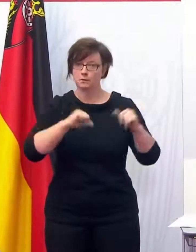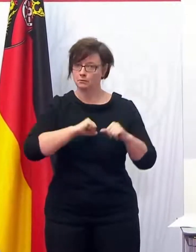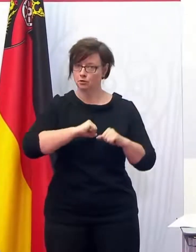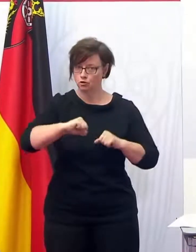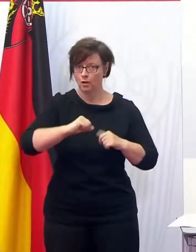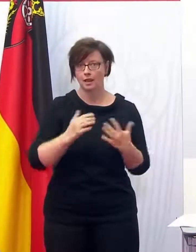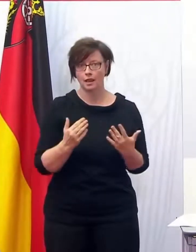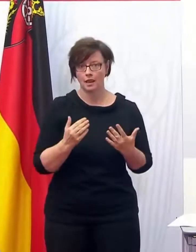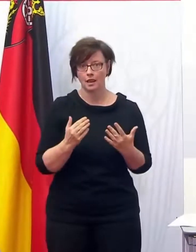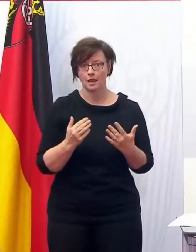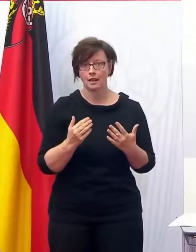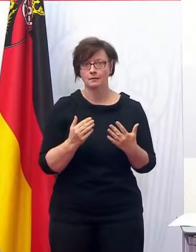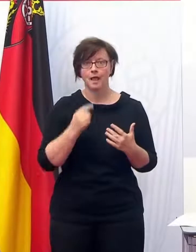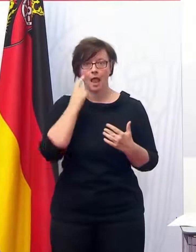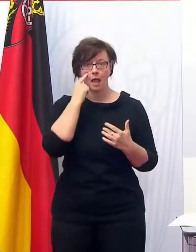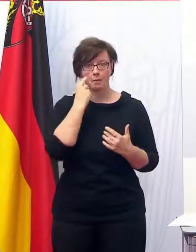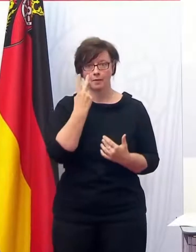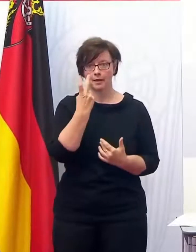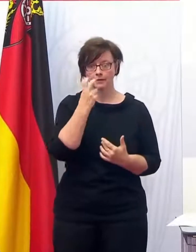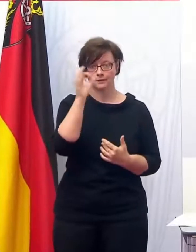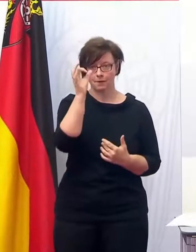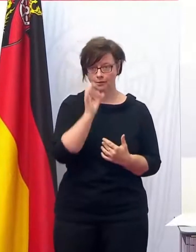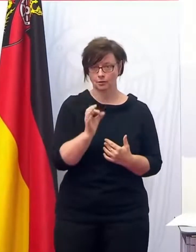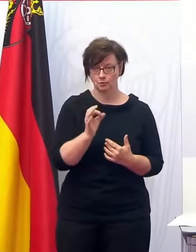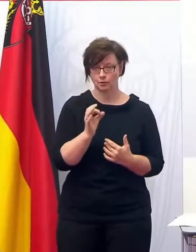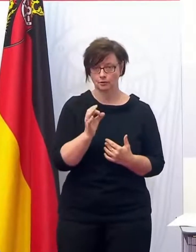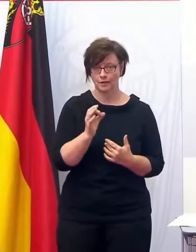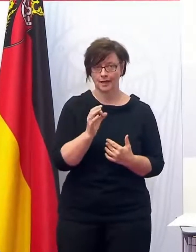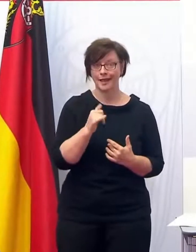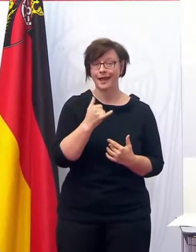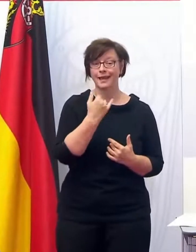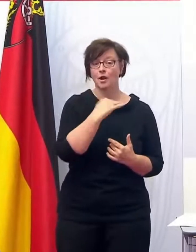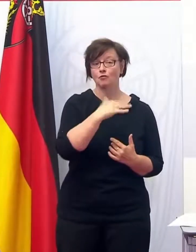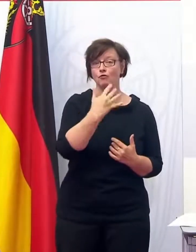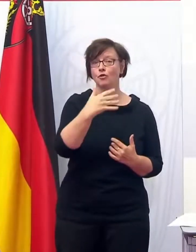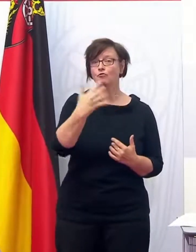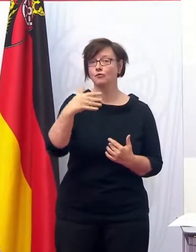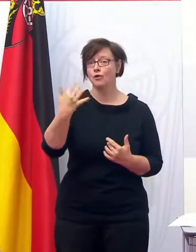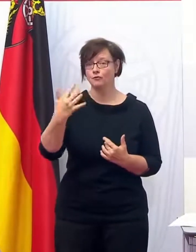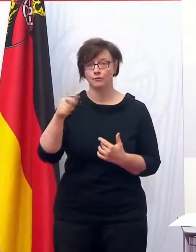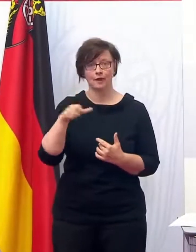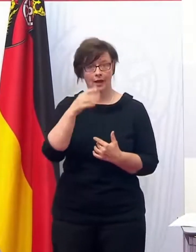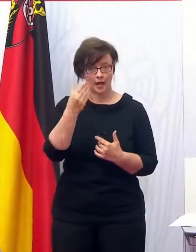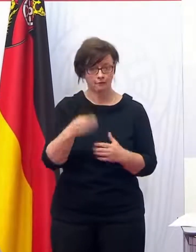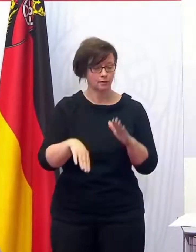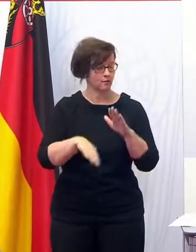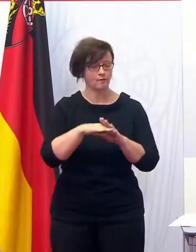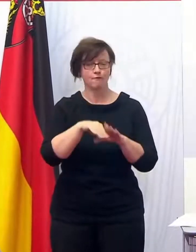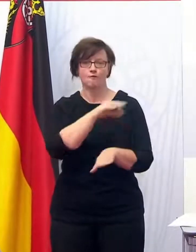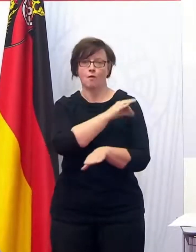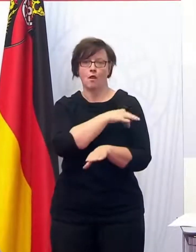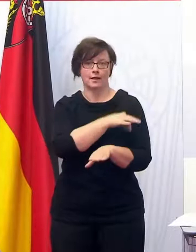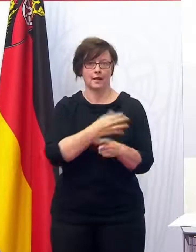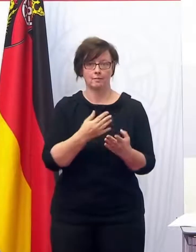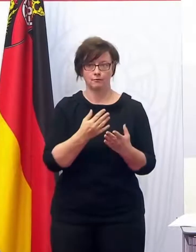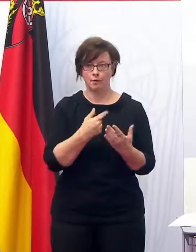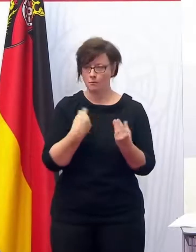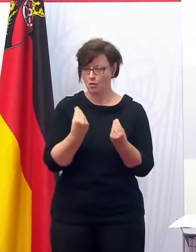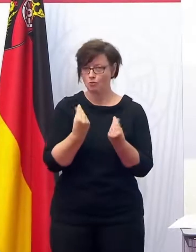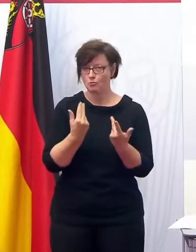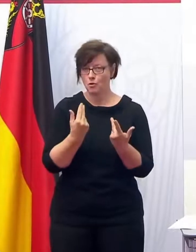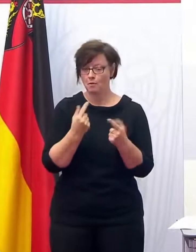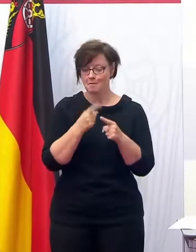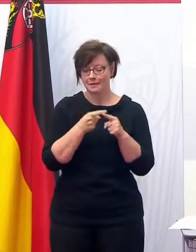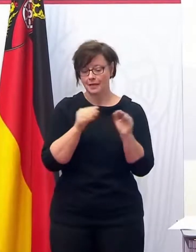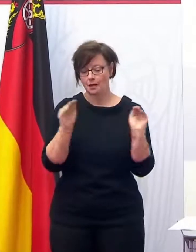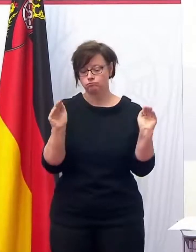haben aktuell 20 Prozent der Menschen, das heißt jeder fünfte Rheinland-Pfälzer, der vollständig geimpft ist. Und das spürt man jetzt auch beim Rückgang